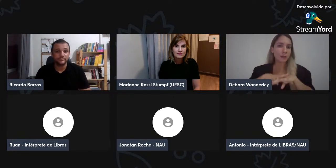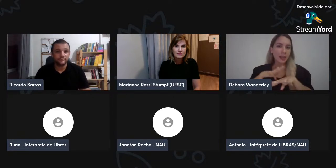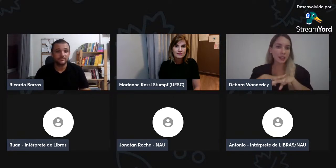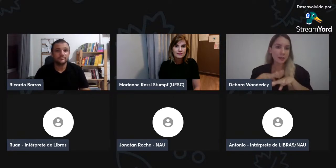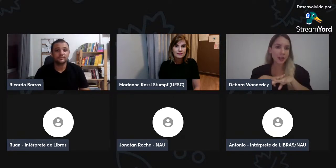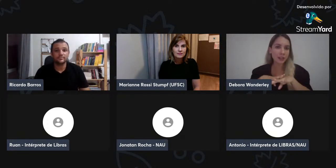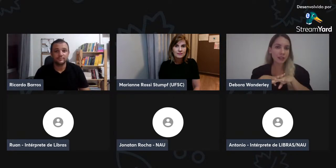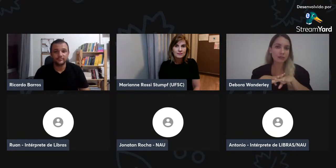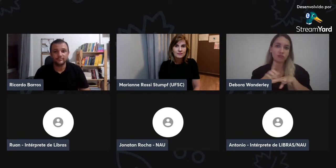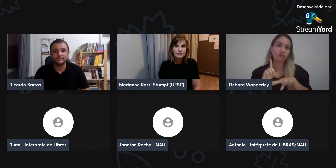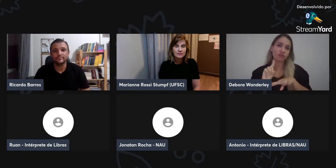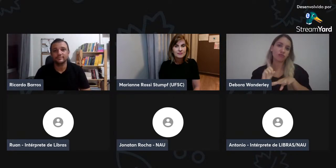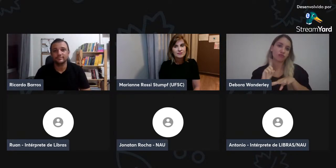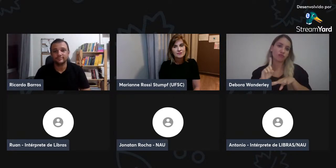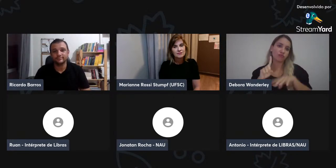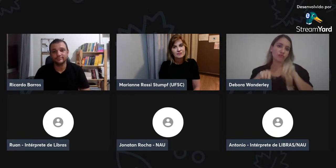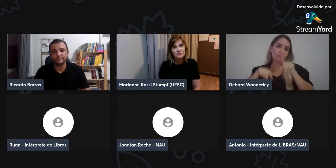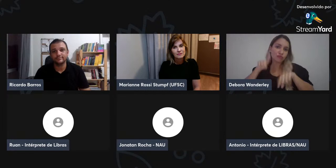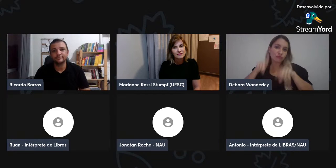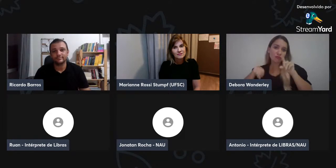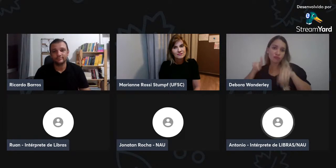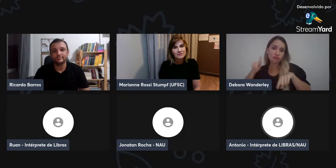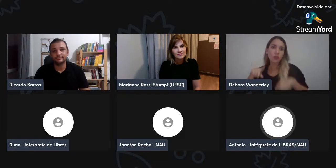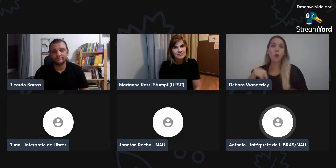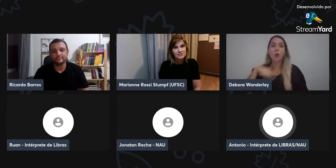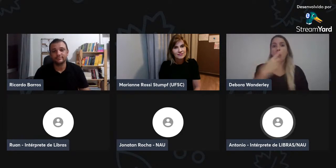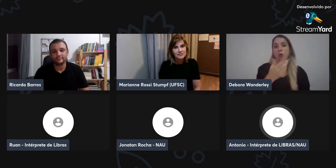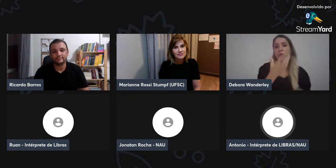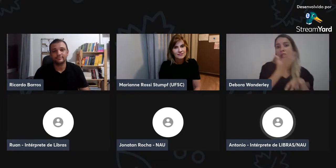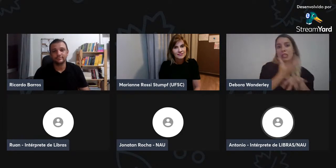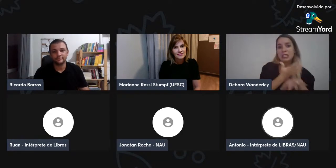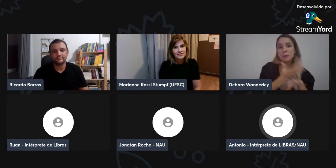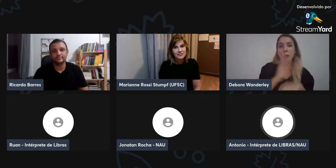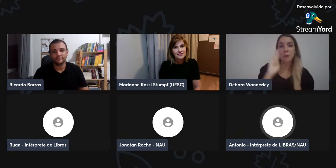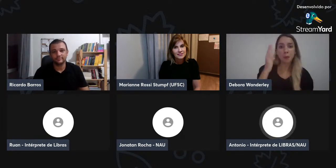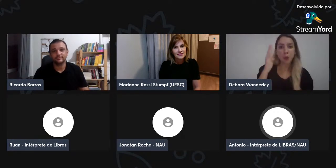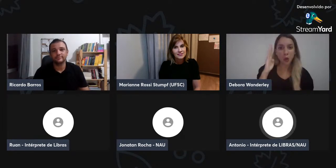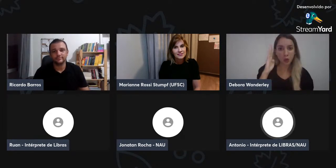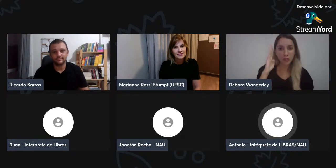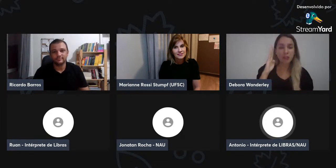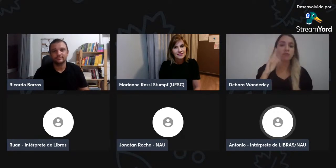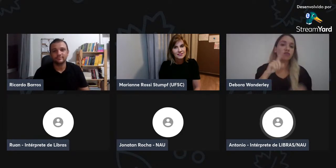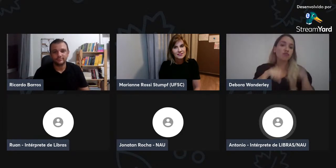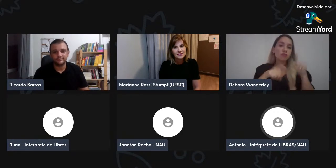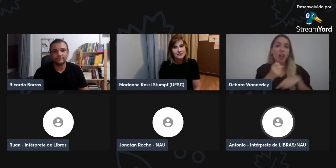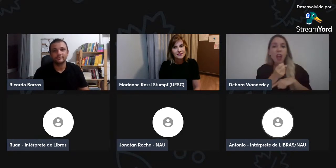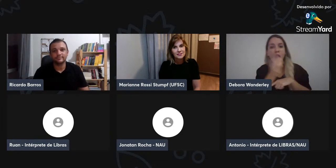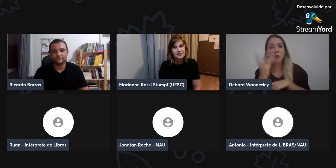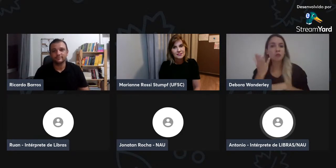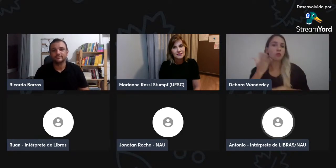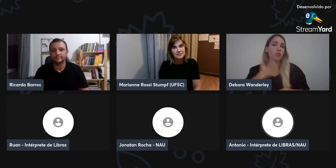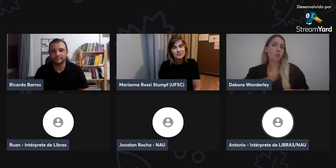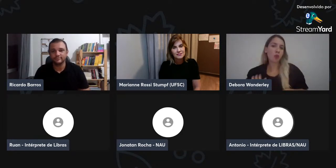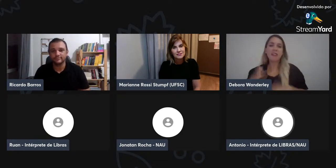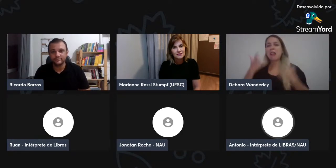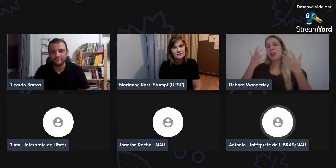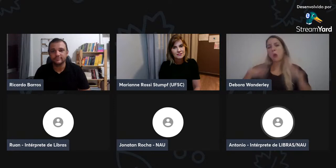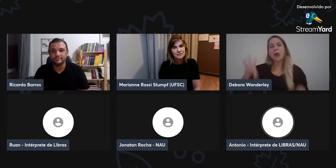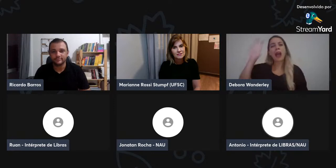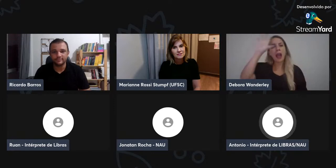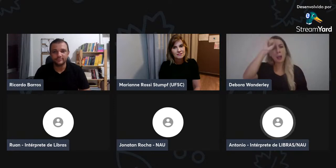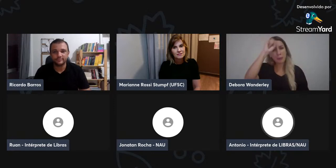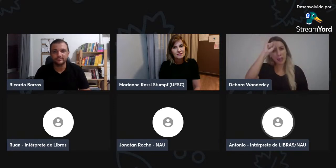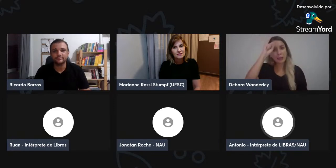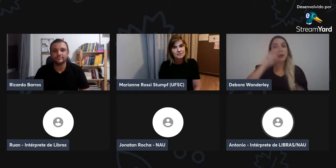de uma temática que o aluno gosta e, às vezes, ele tem dificuldade, então, há muita essa variação, por exemplo, ele pode não